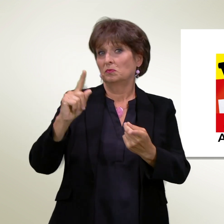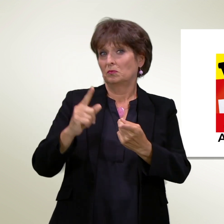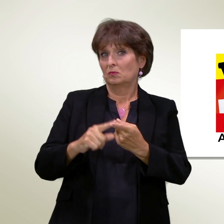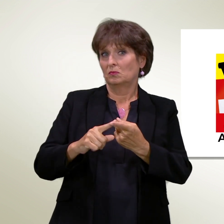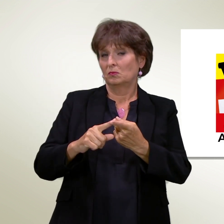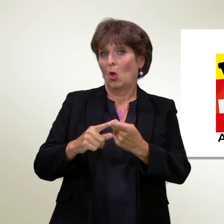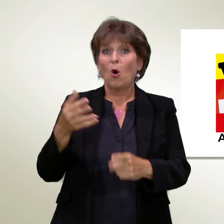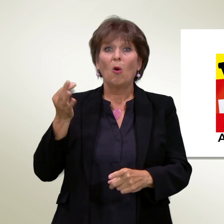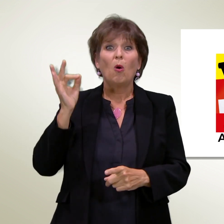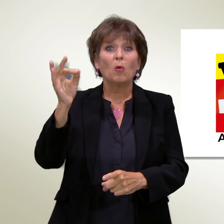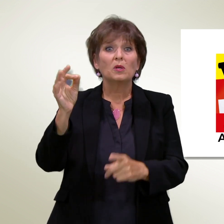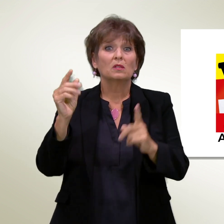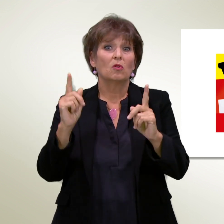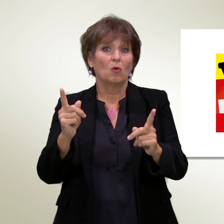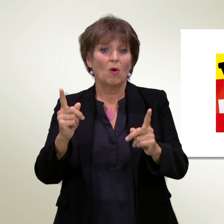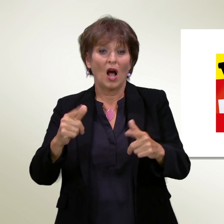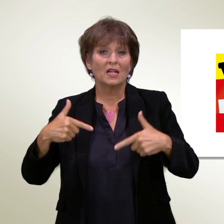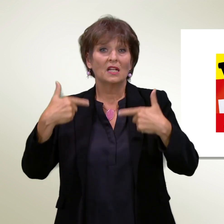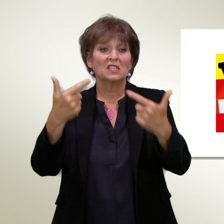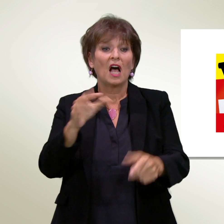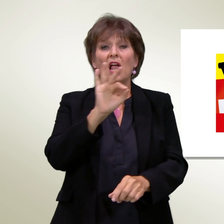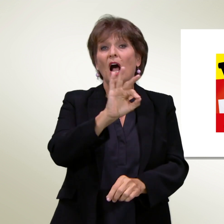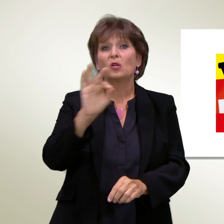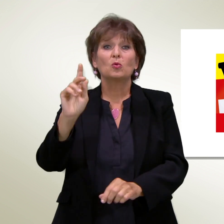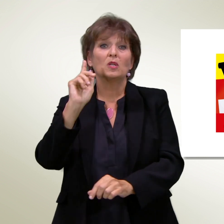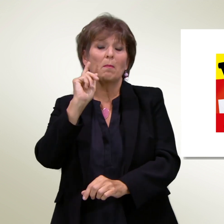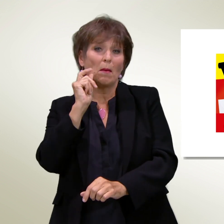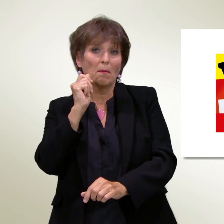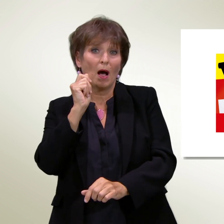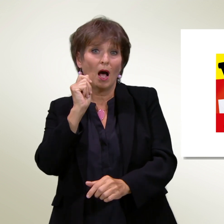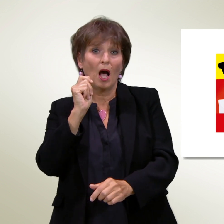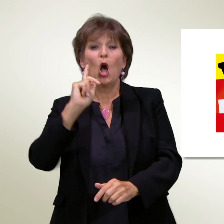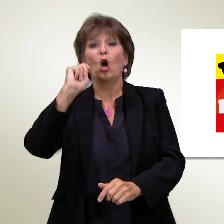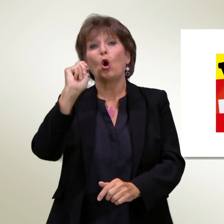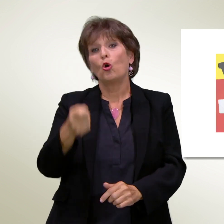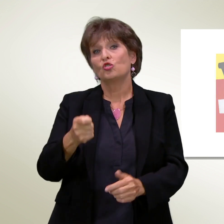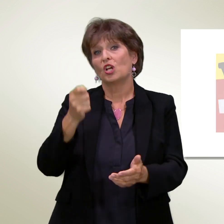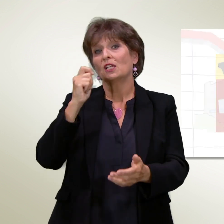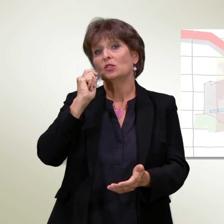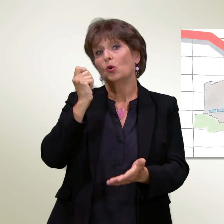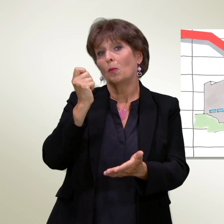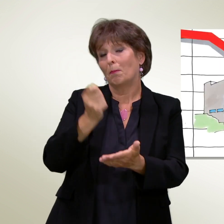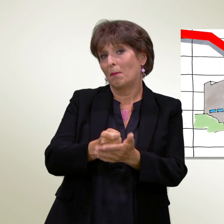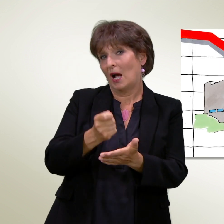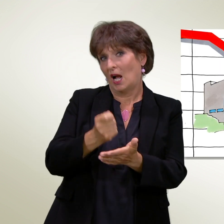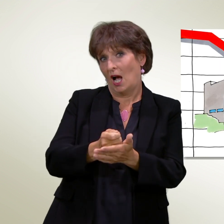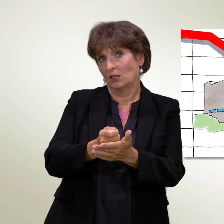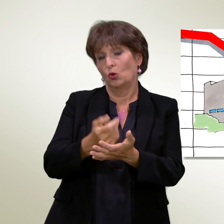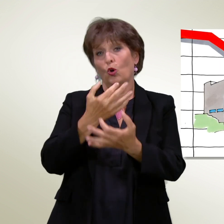E questo per permettere ad alcuni papà di poter beneficiare di un congedo di paternità pagato. Questa nuova assicurazione